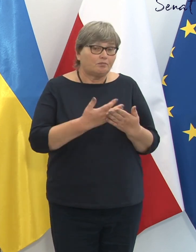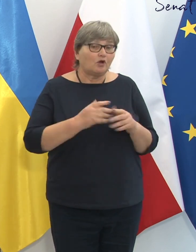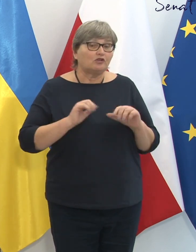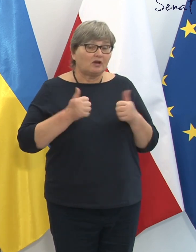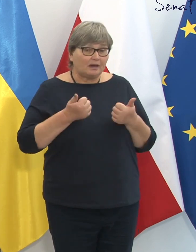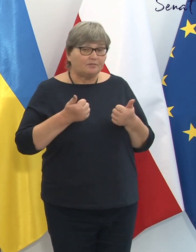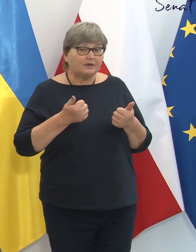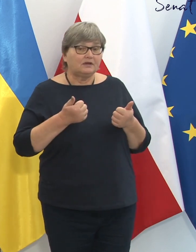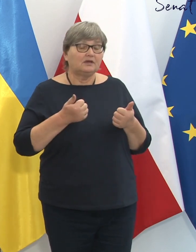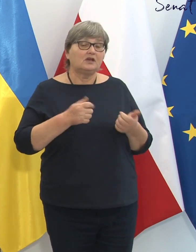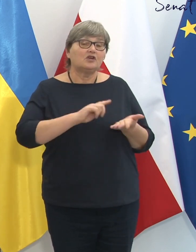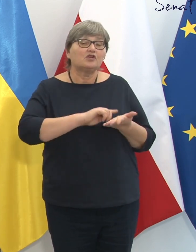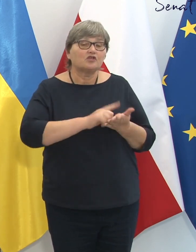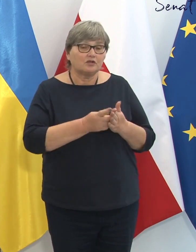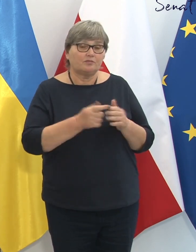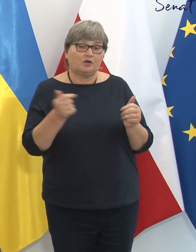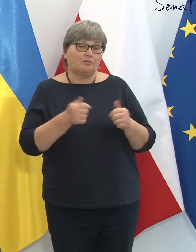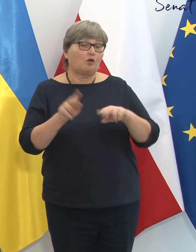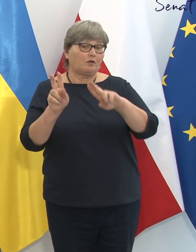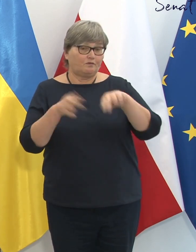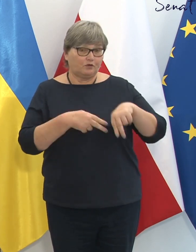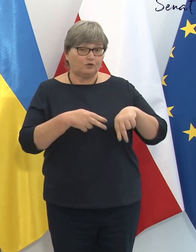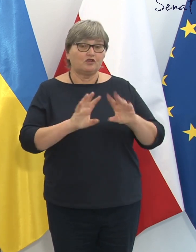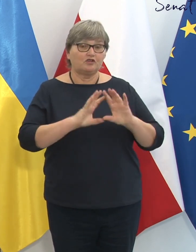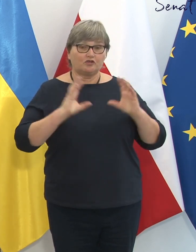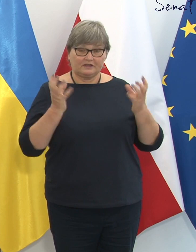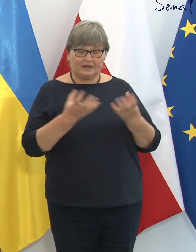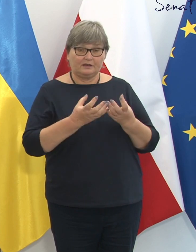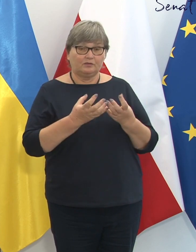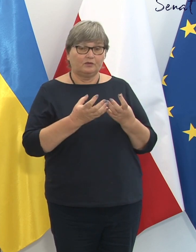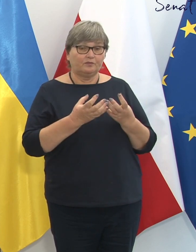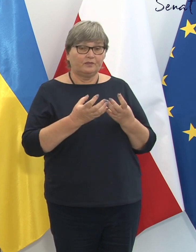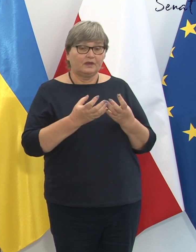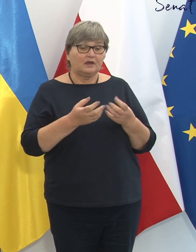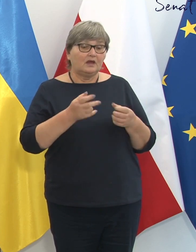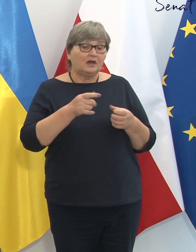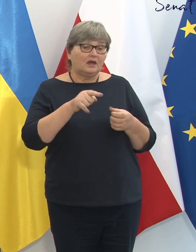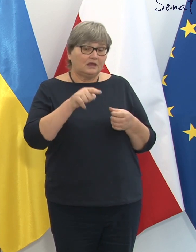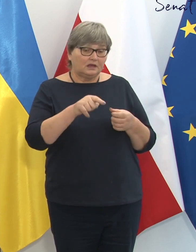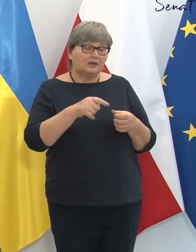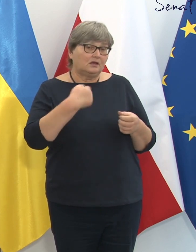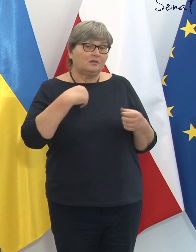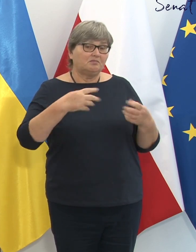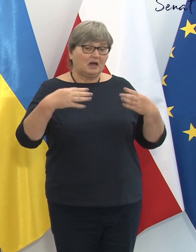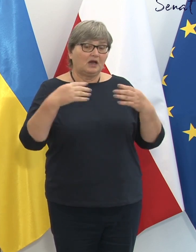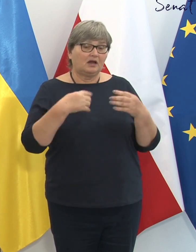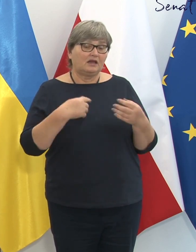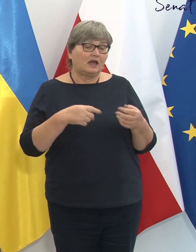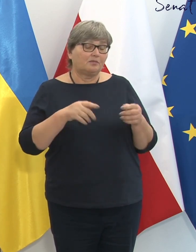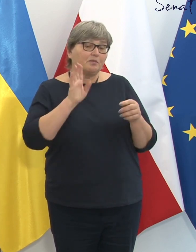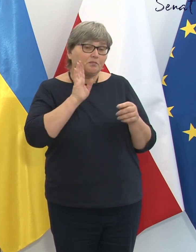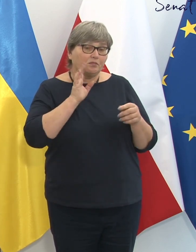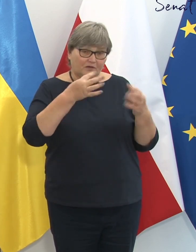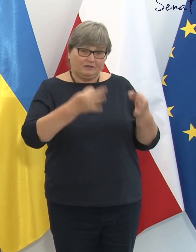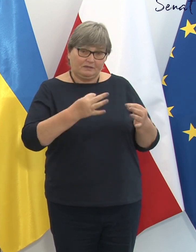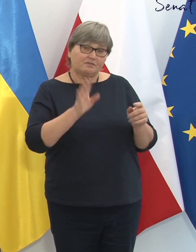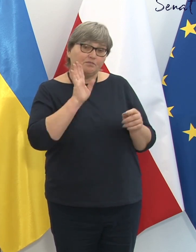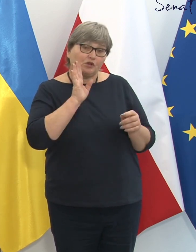aby mogły one wrócić jeszcze do Sejmu, który odbywa równoległe posiedzenie i